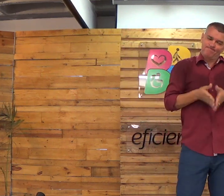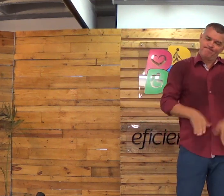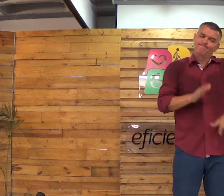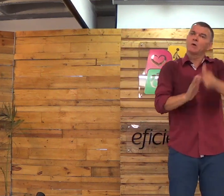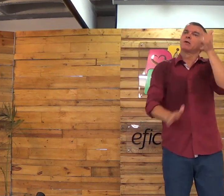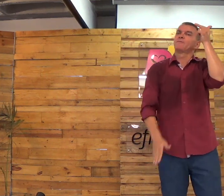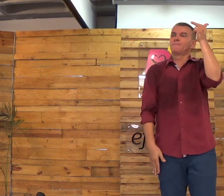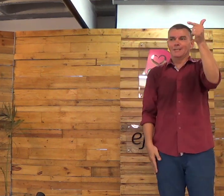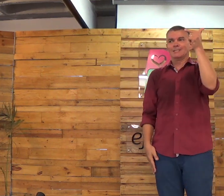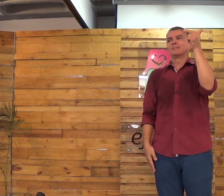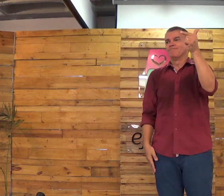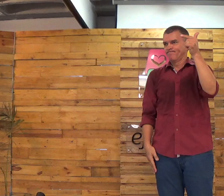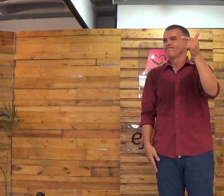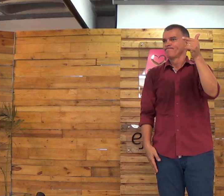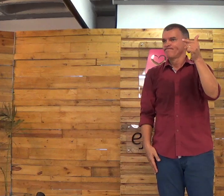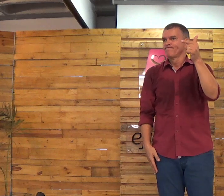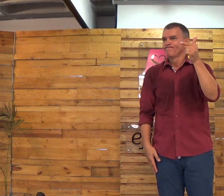Então, você precisa nascer de novo.